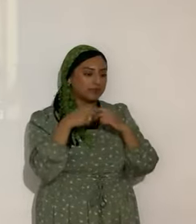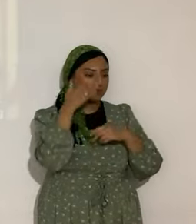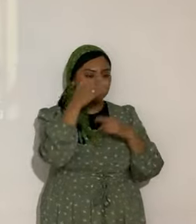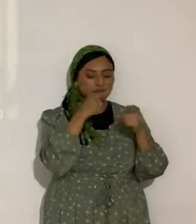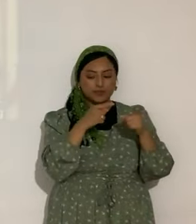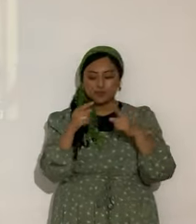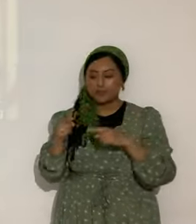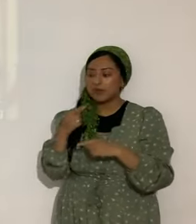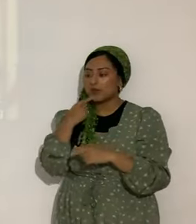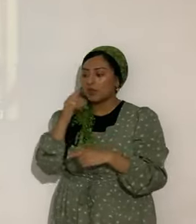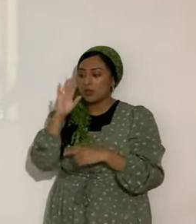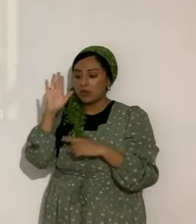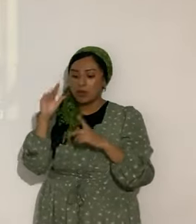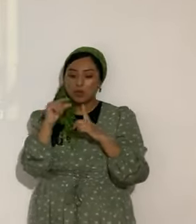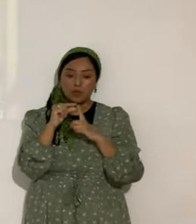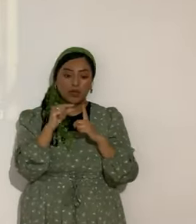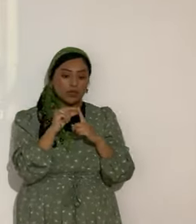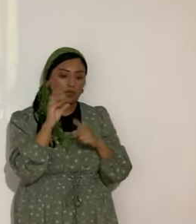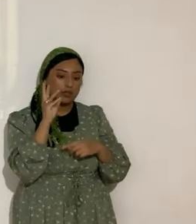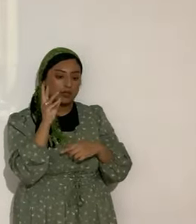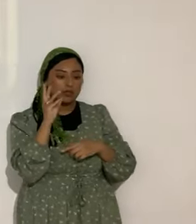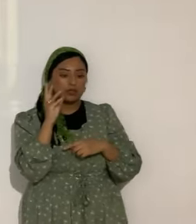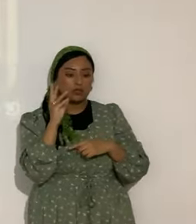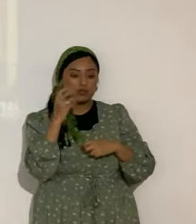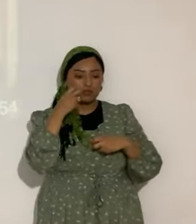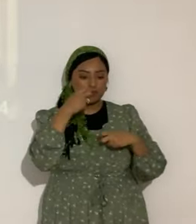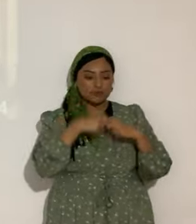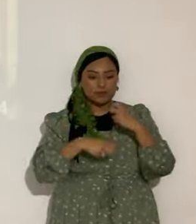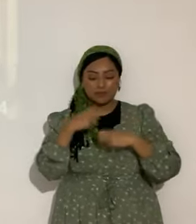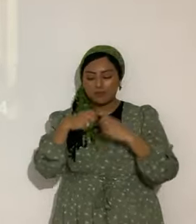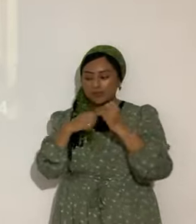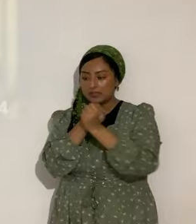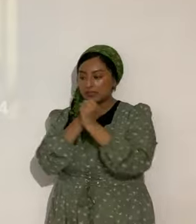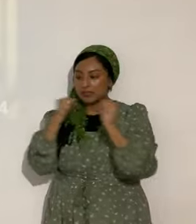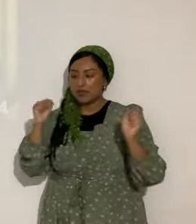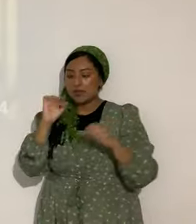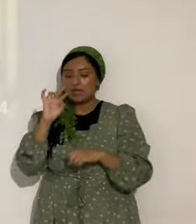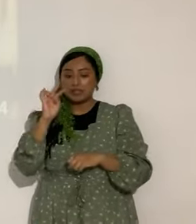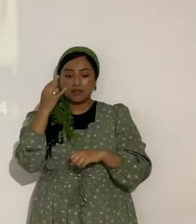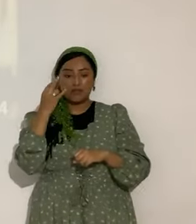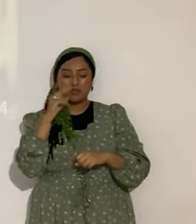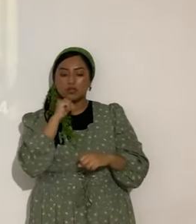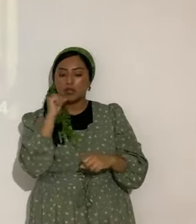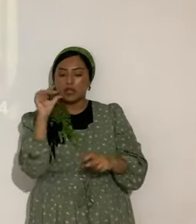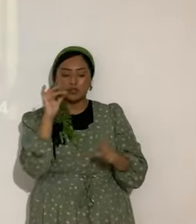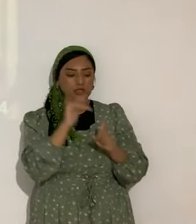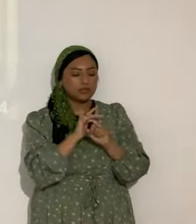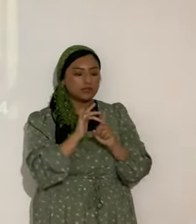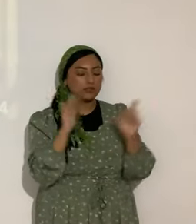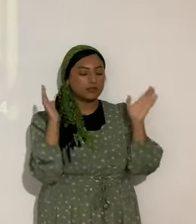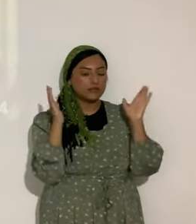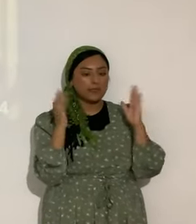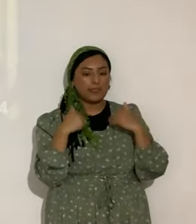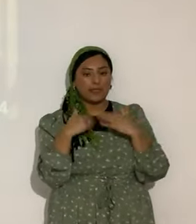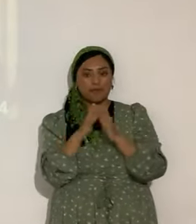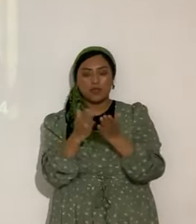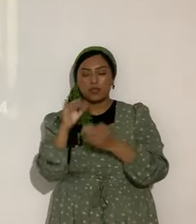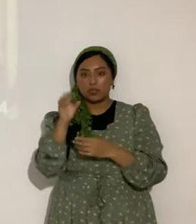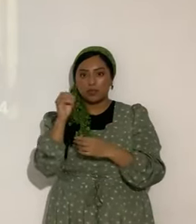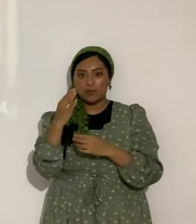Porque dice en tu Palabra que de seis tribulaciones tú librarás al gusto y aún la séptima no le tocará. Eso está en el libro de Job. En